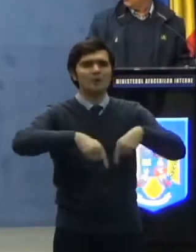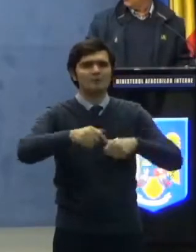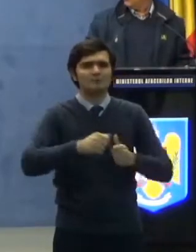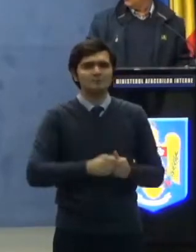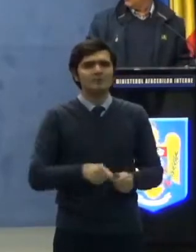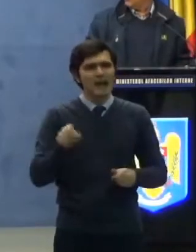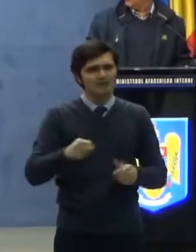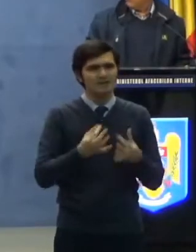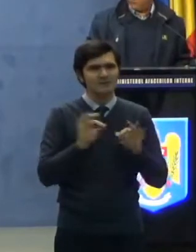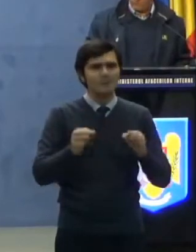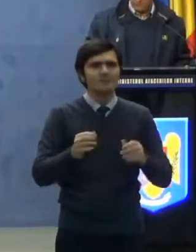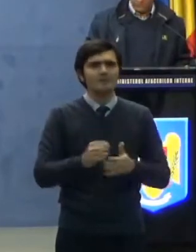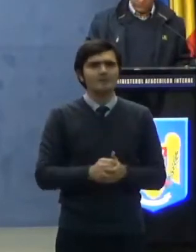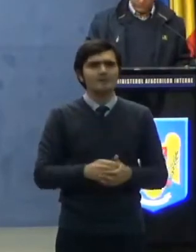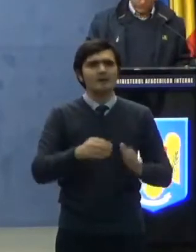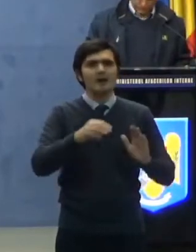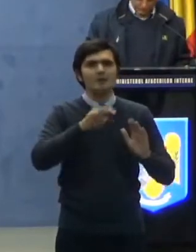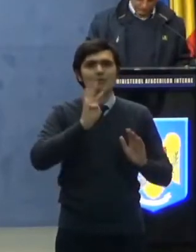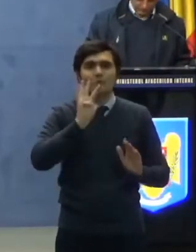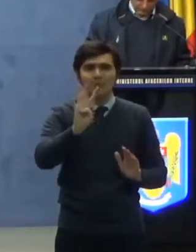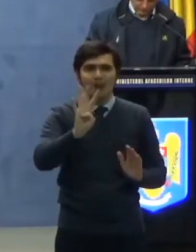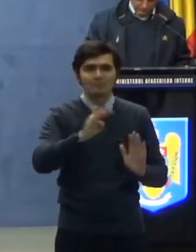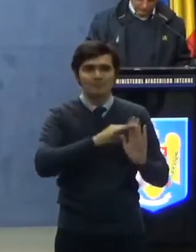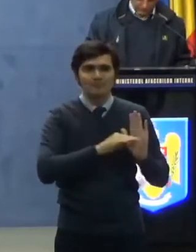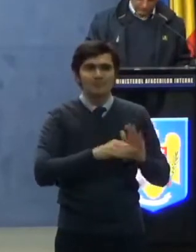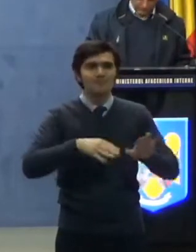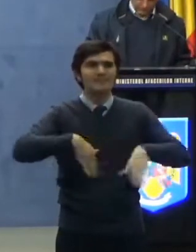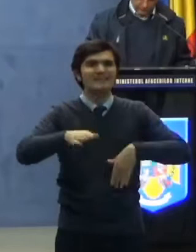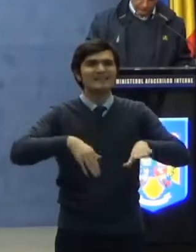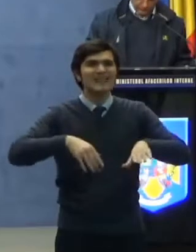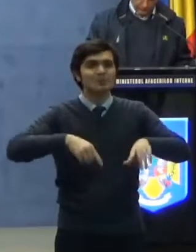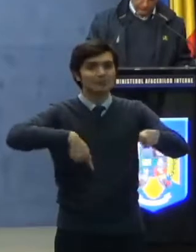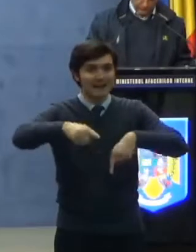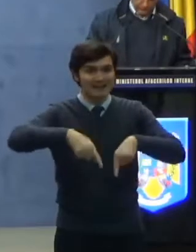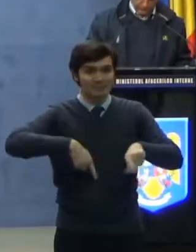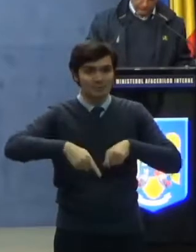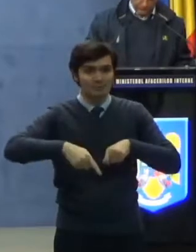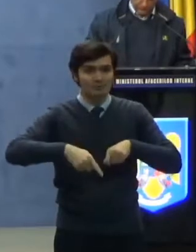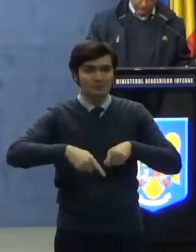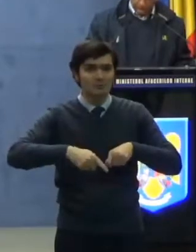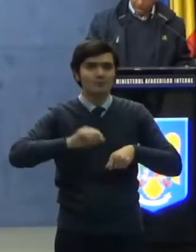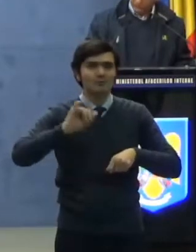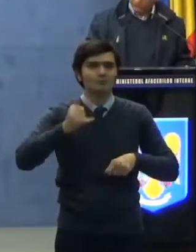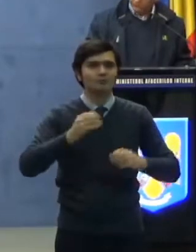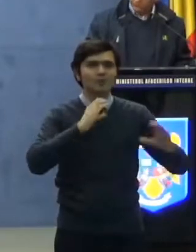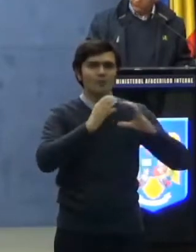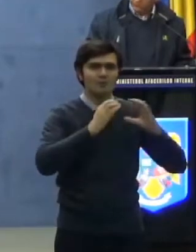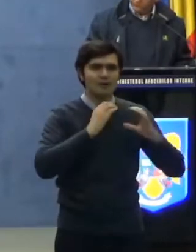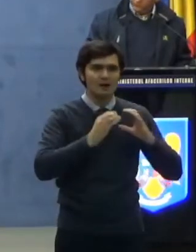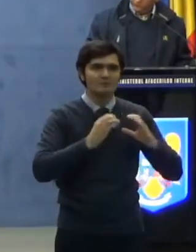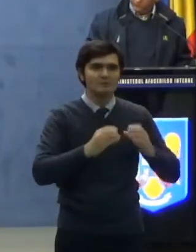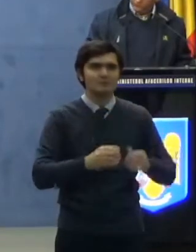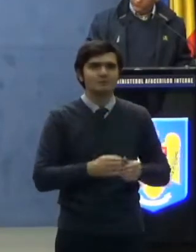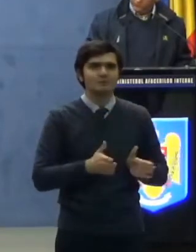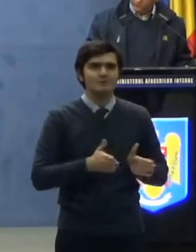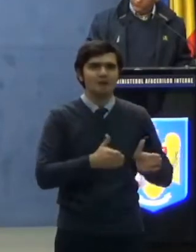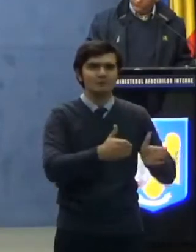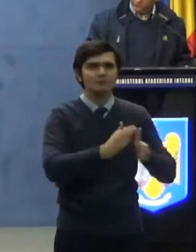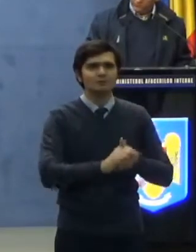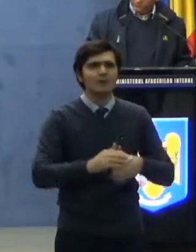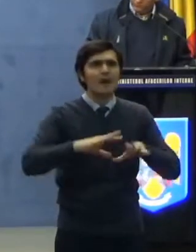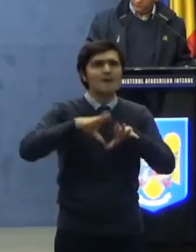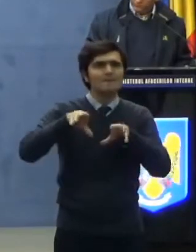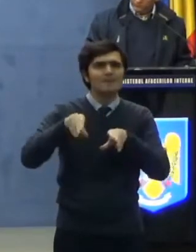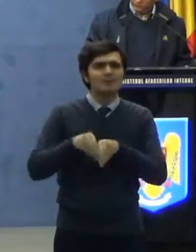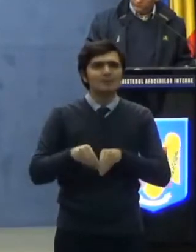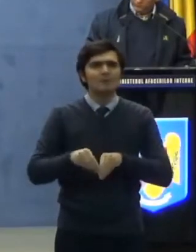Articolul 4. Ministerul Transporturilor, Infrastructurii și Comunicațiilor, precum și